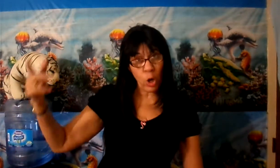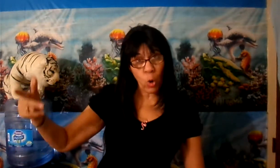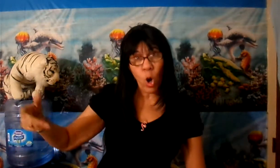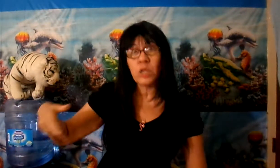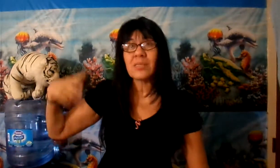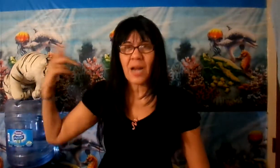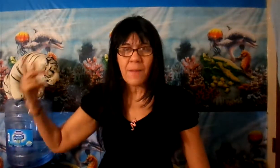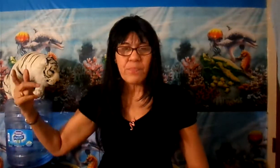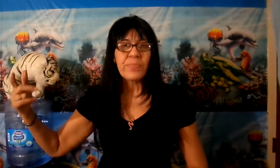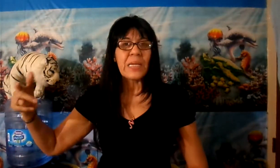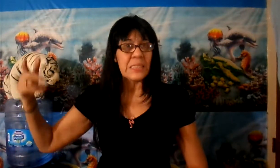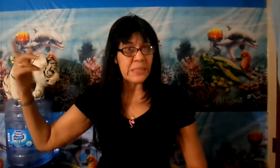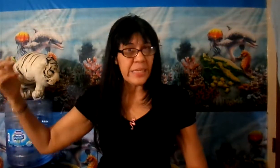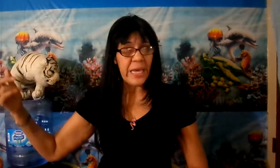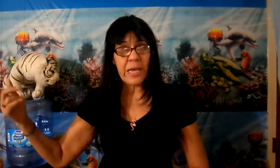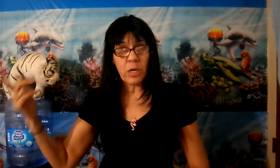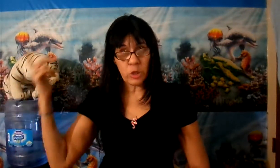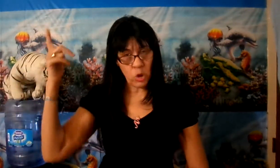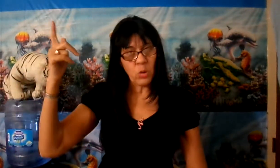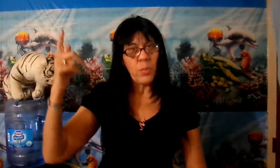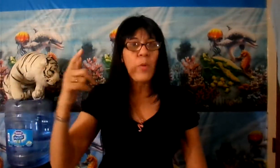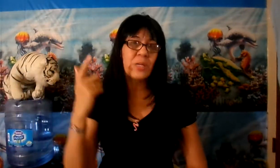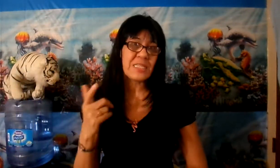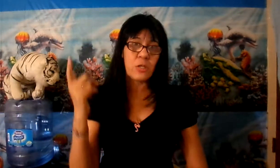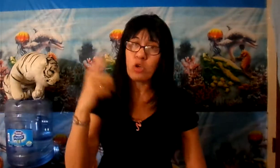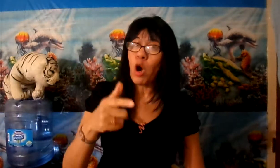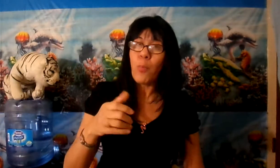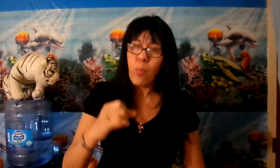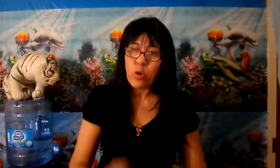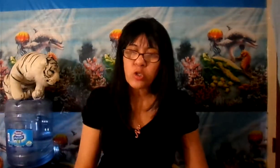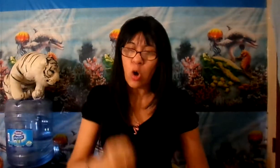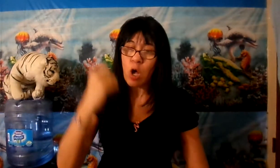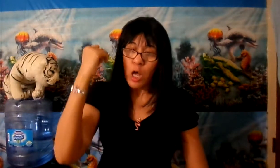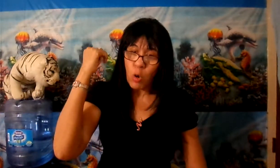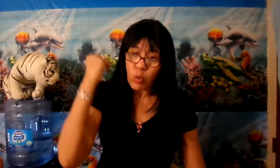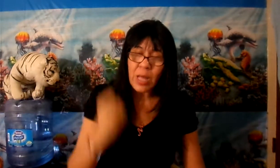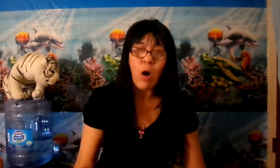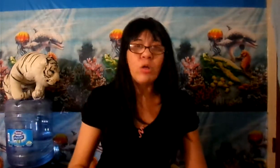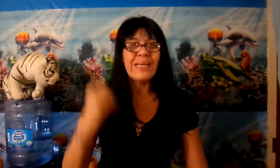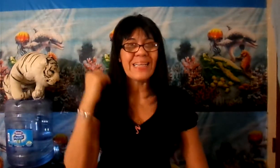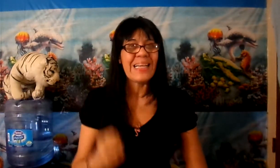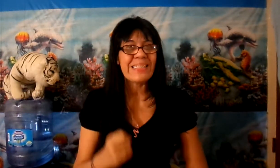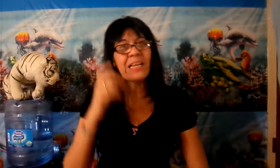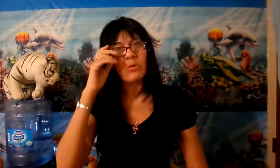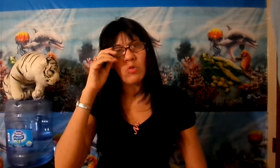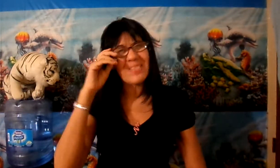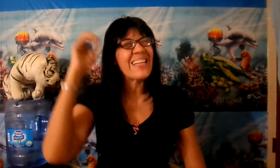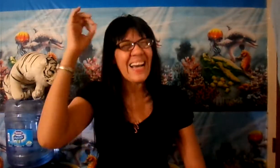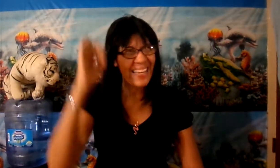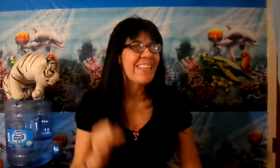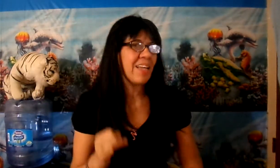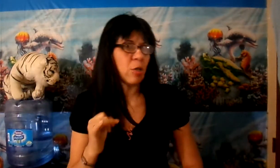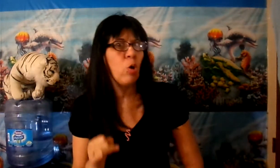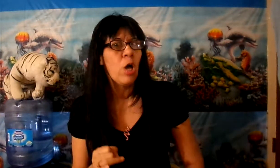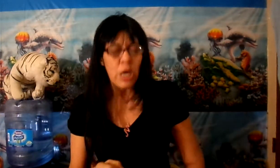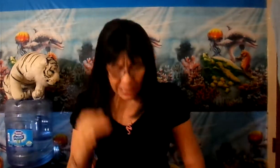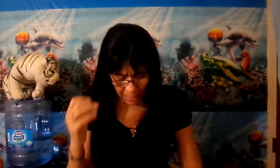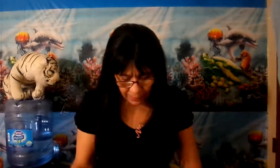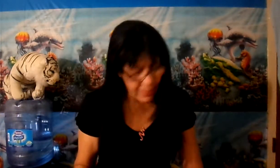contra de Dios. Porque si Dios puso una orden en la tierra, tú no se las quitas a Dios. La Biblia